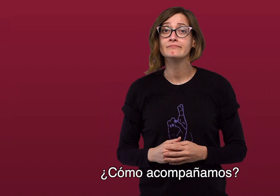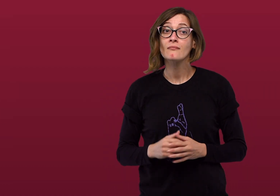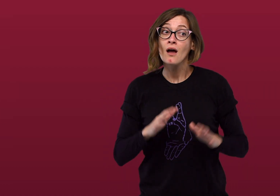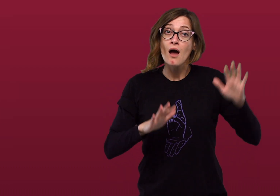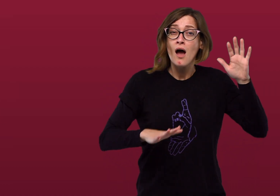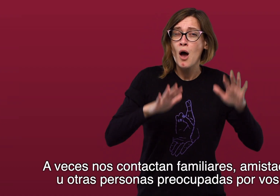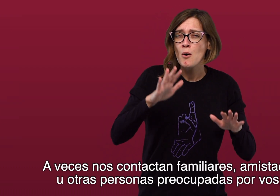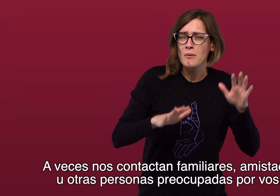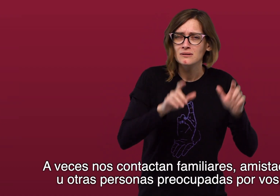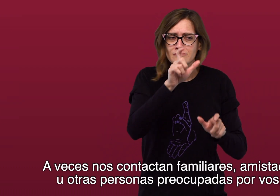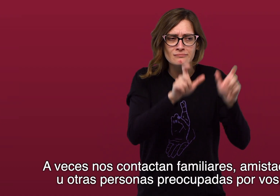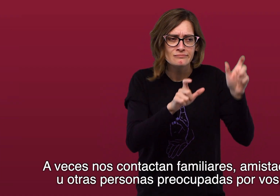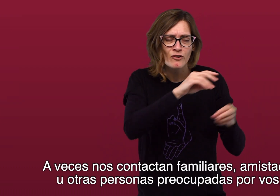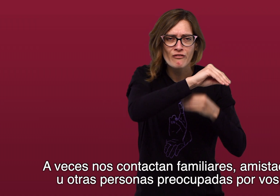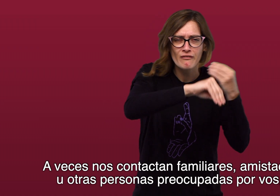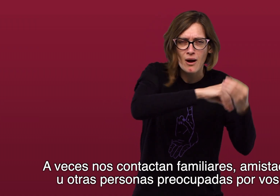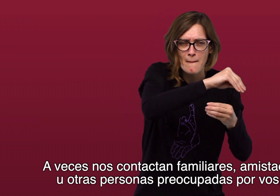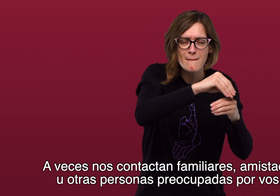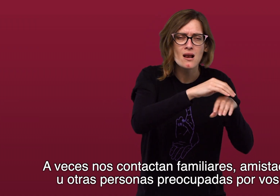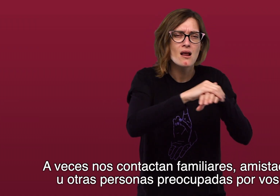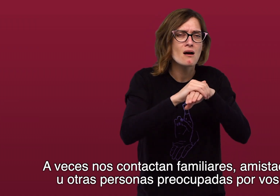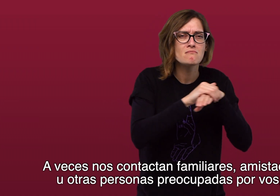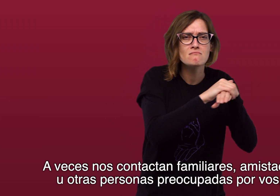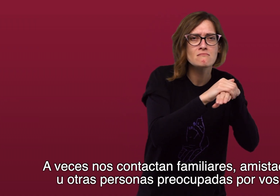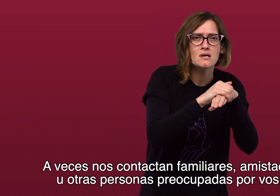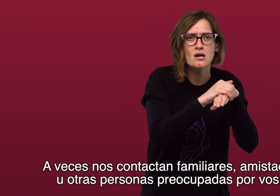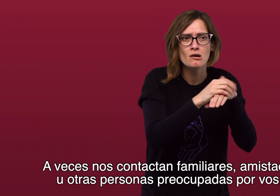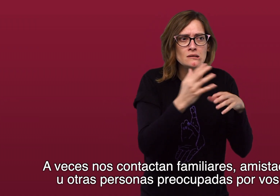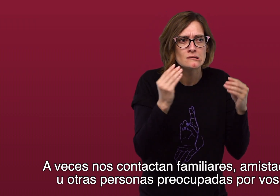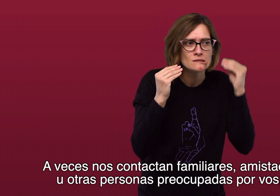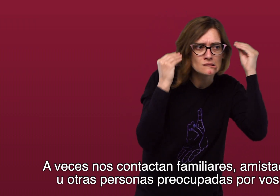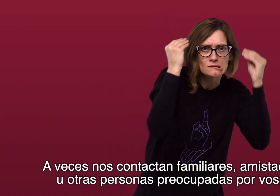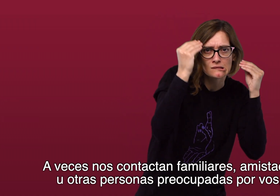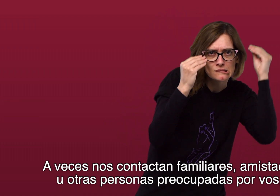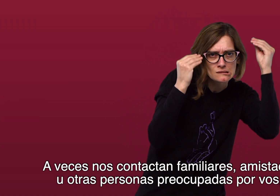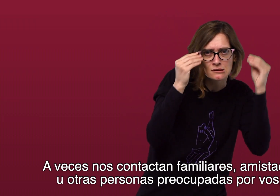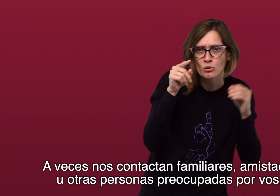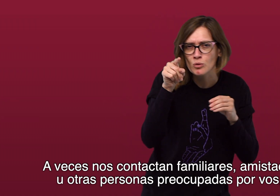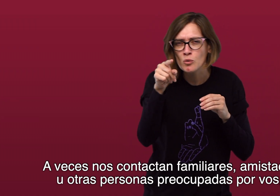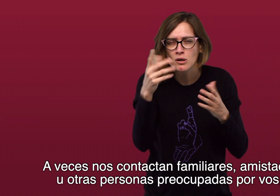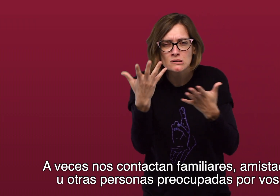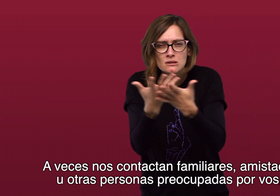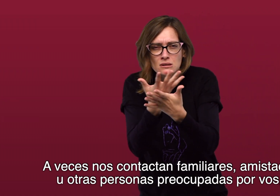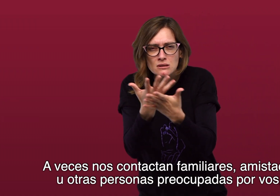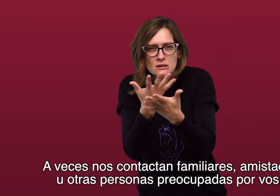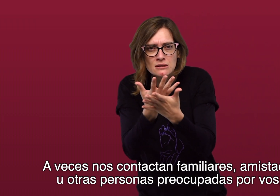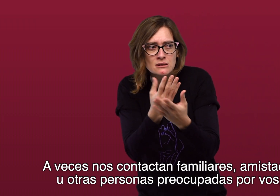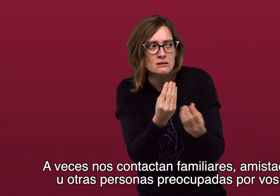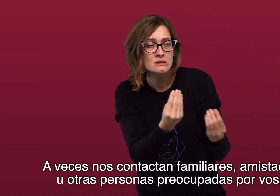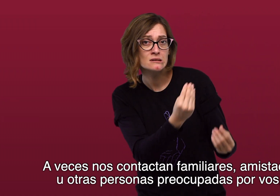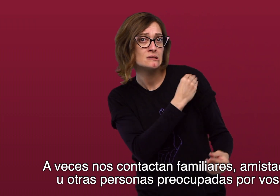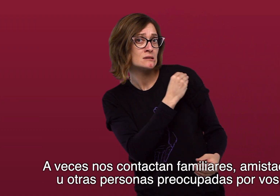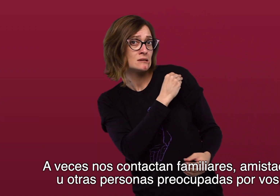A veces nos contactan familiares, amistades u otras personas preocupadas por vos